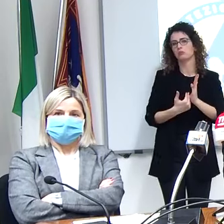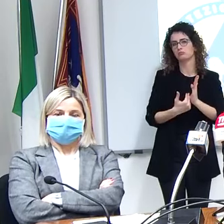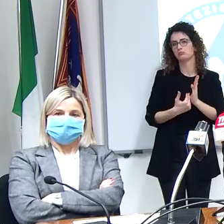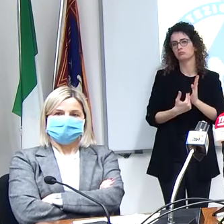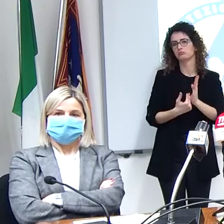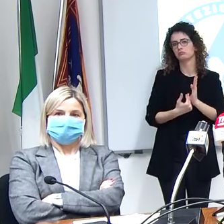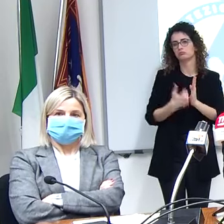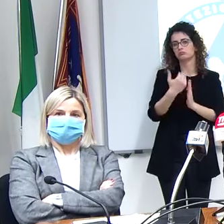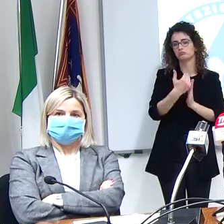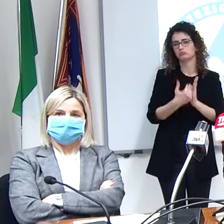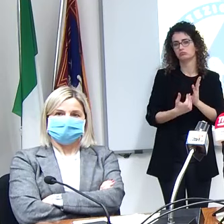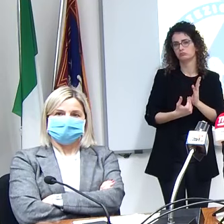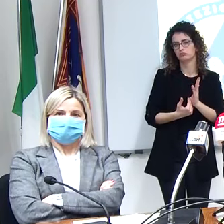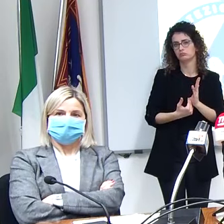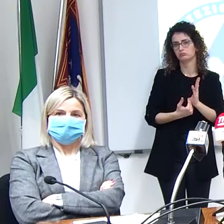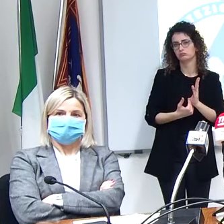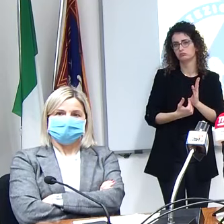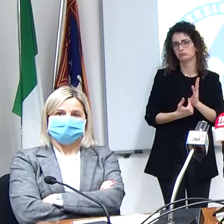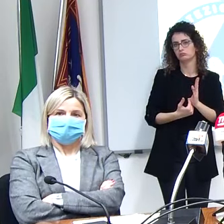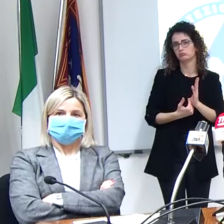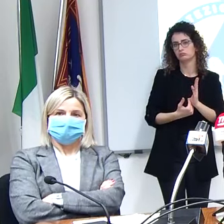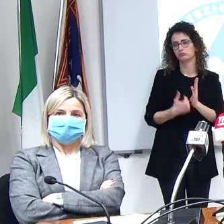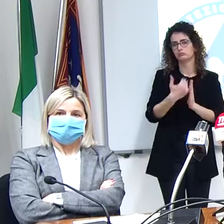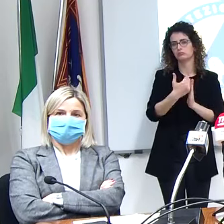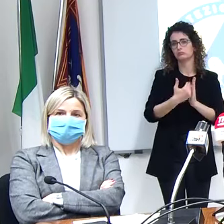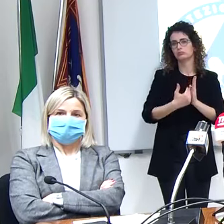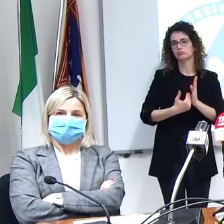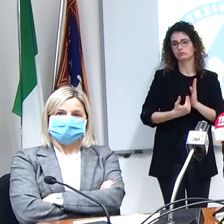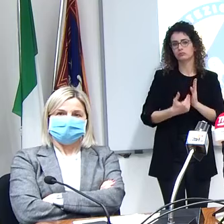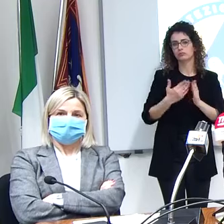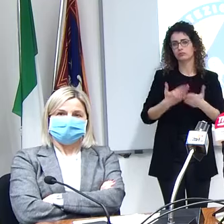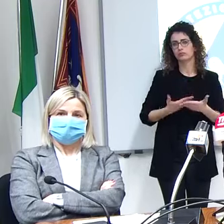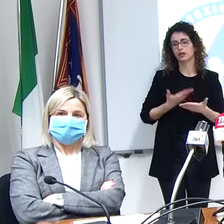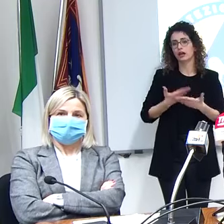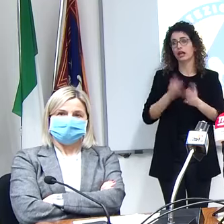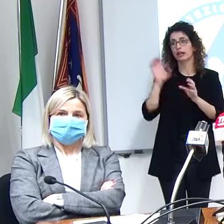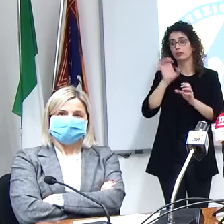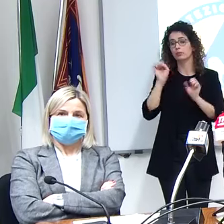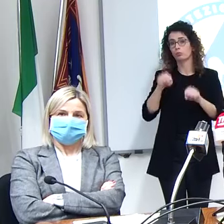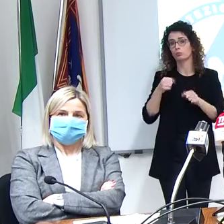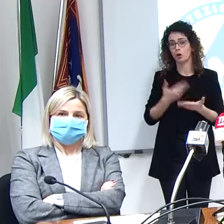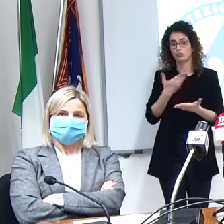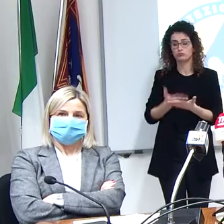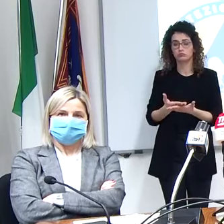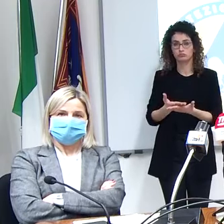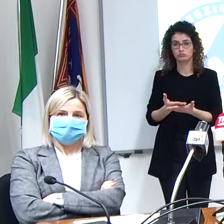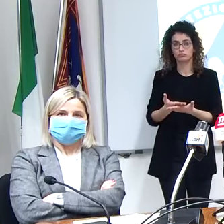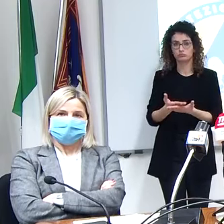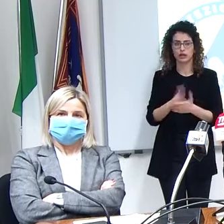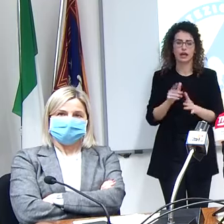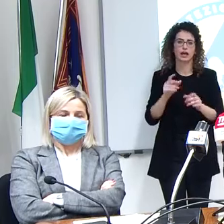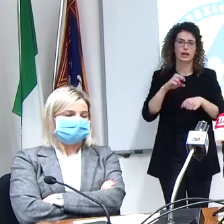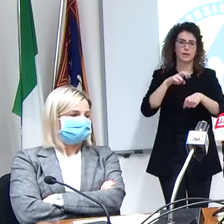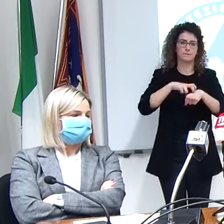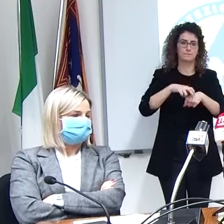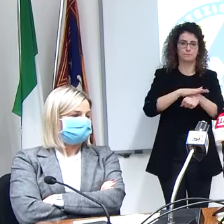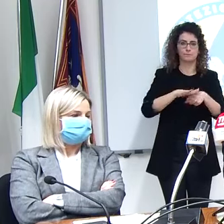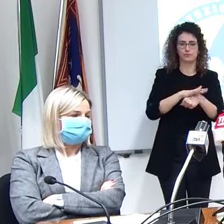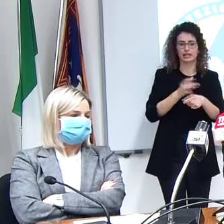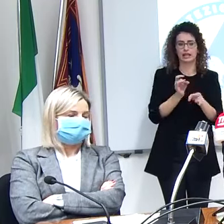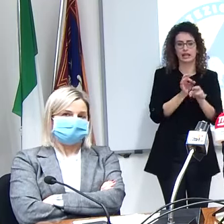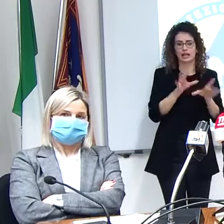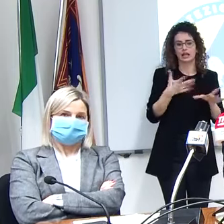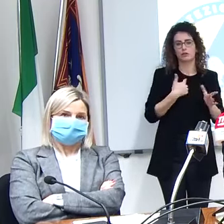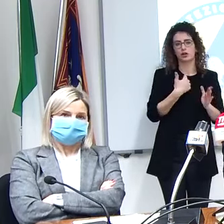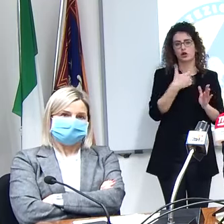invitava magari la regione ad imporlo come prassi diffusa è nella libertà del singolo medico quindi attuare un